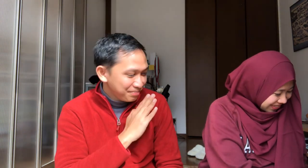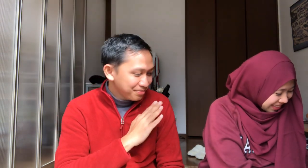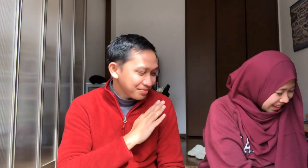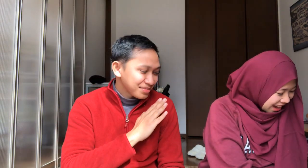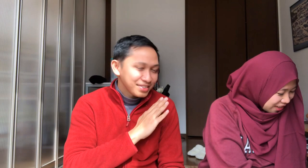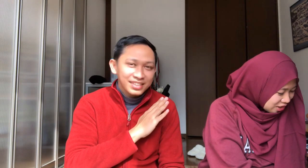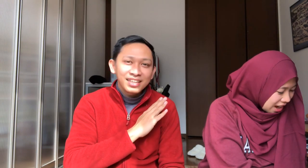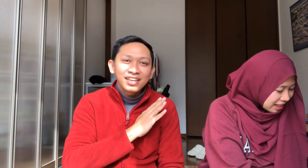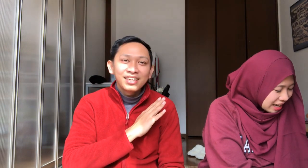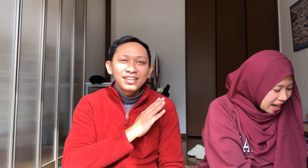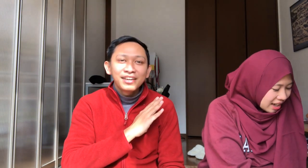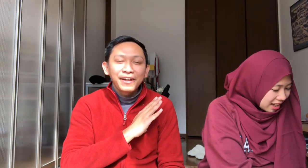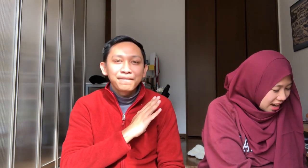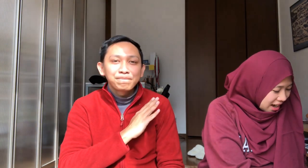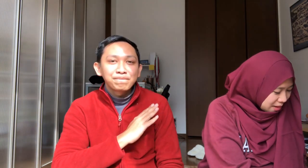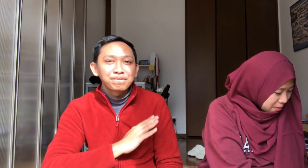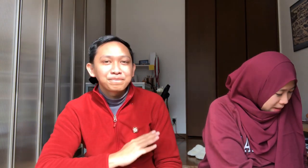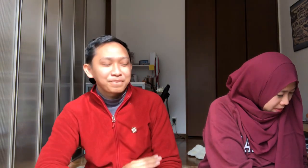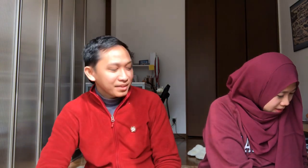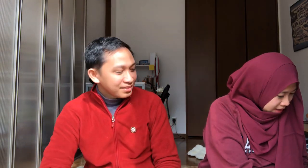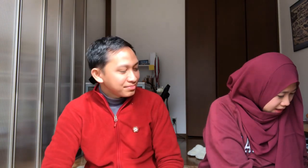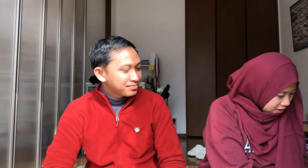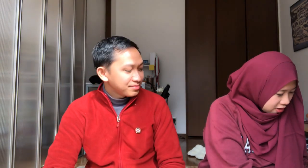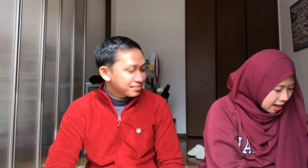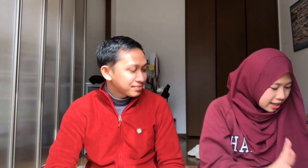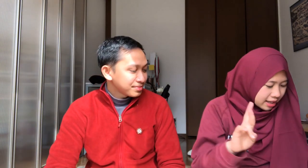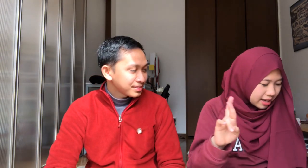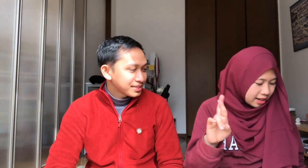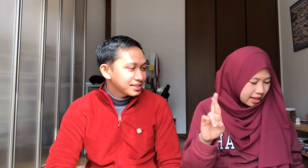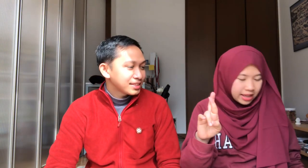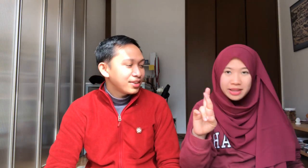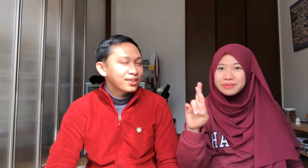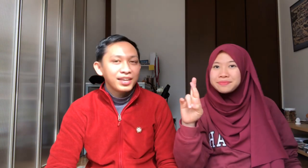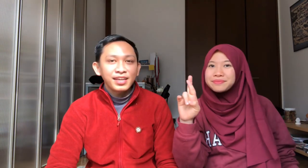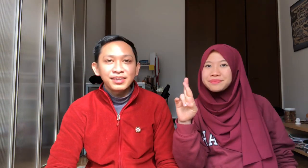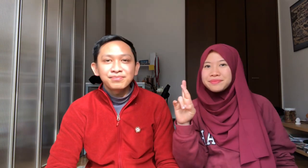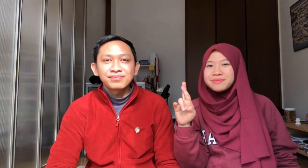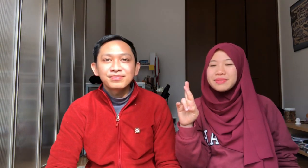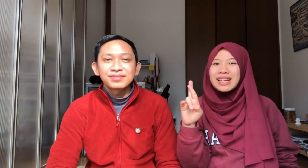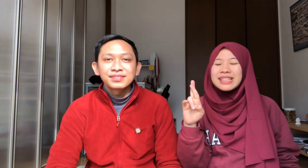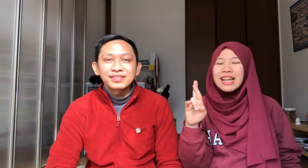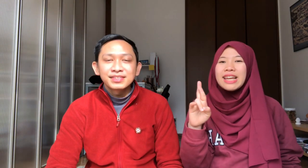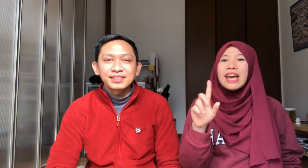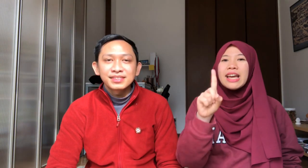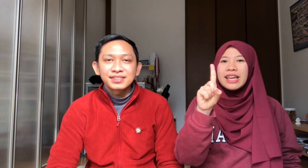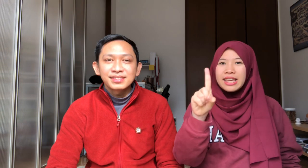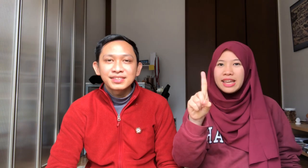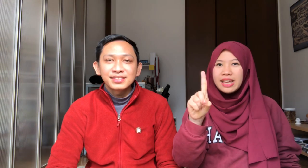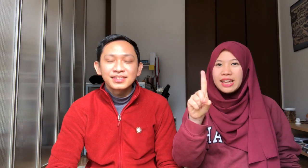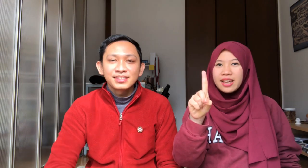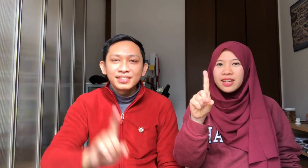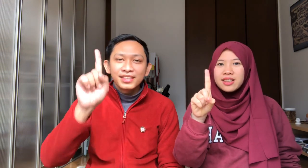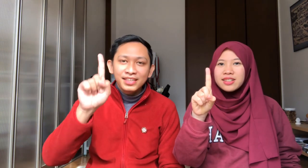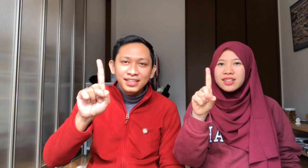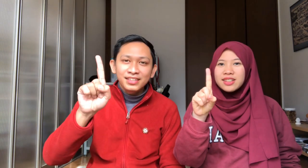Soalnya Ada berapa sih Oh, Ranya gini Oke Jadi He He